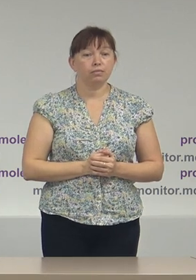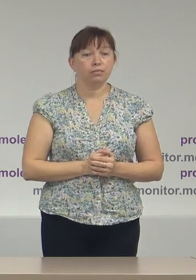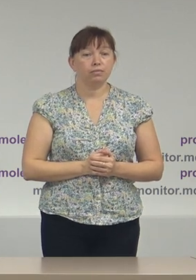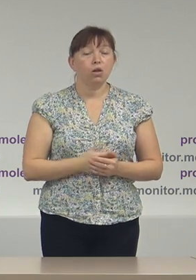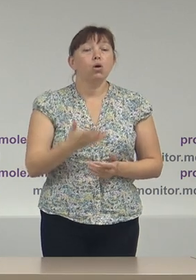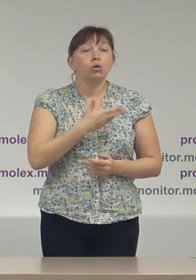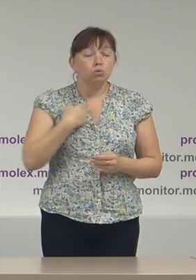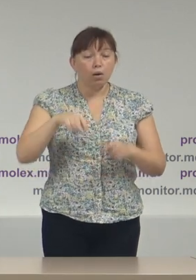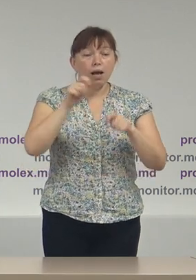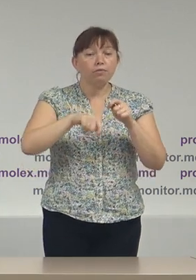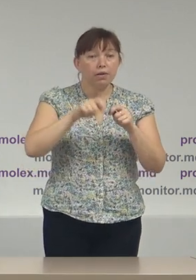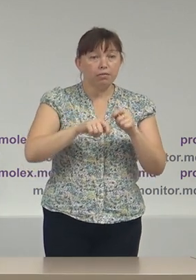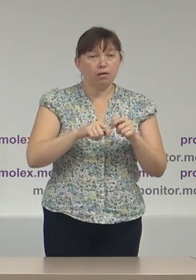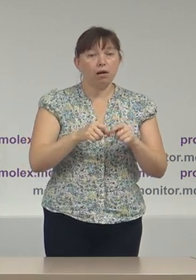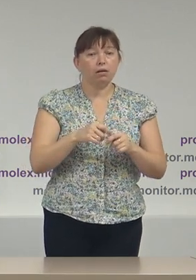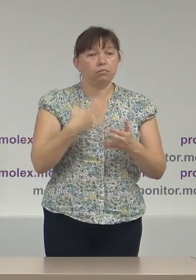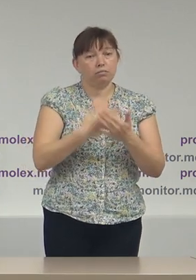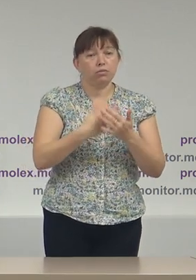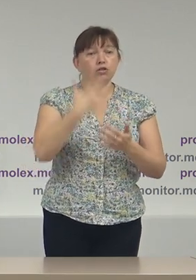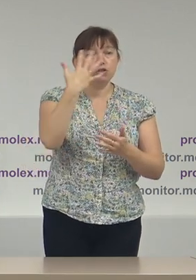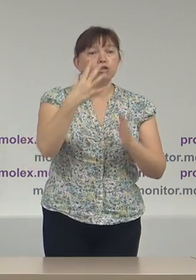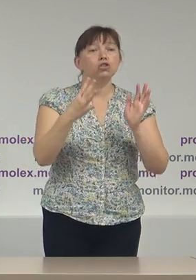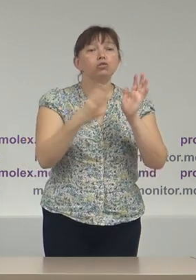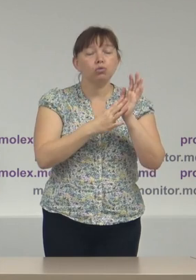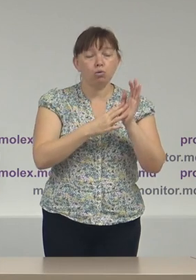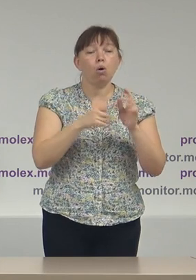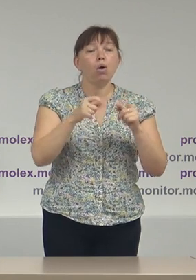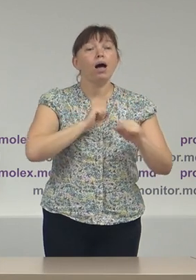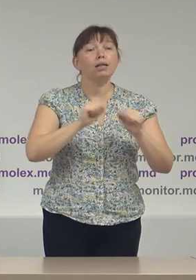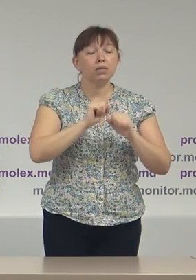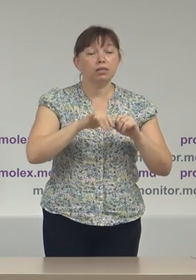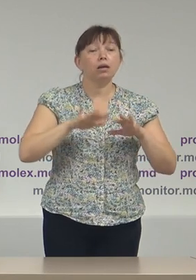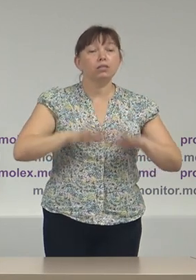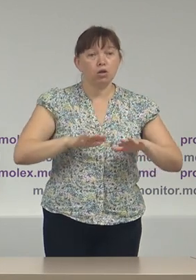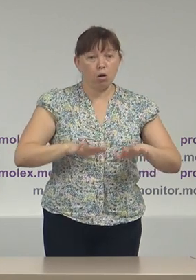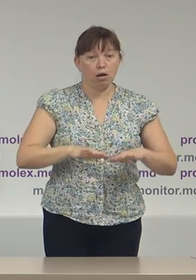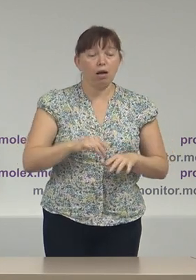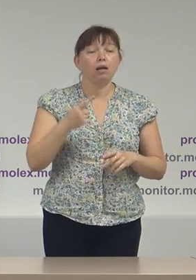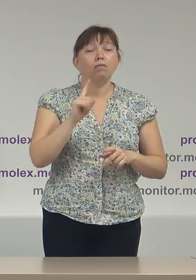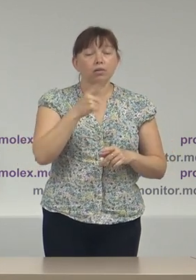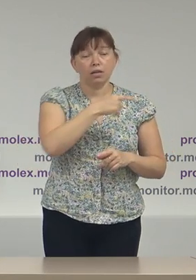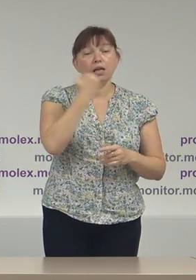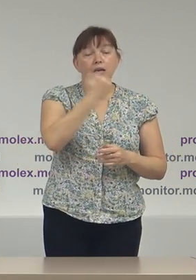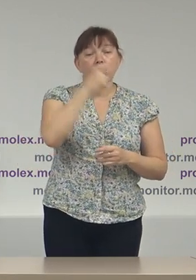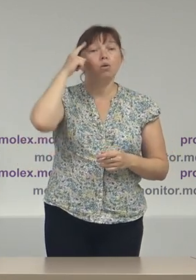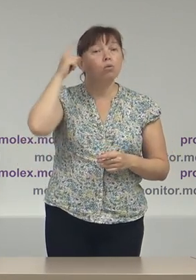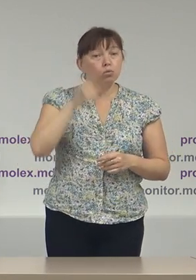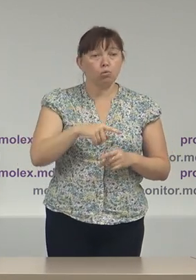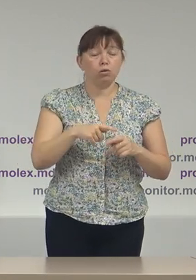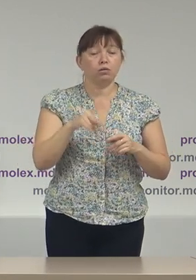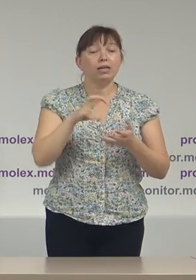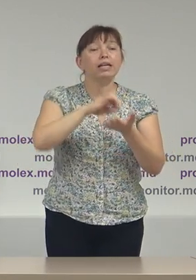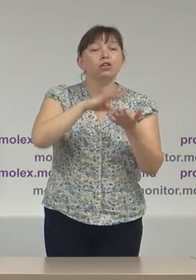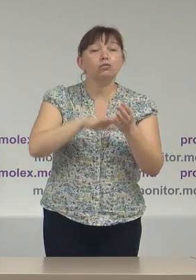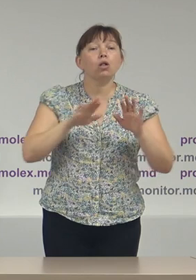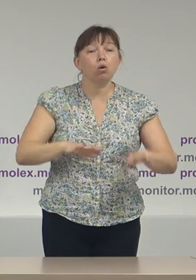Noi am verificat cel puțin 59 administrații publice locale, dacă cunosc despre această procedură legală din registrarea locului de